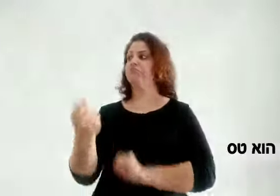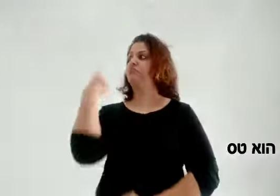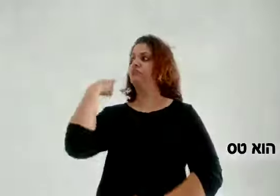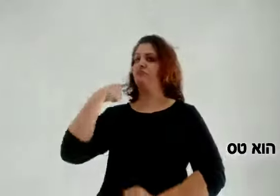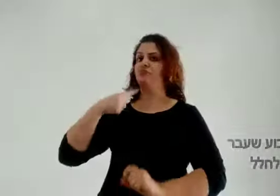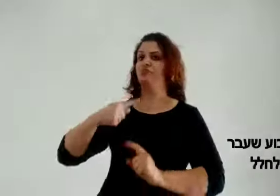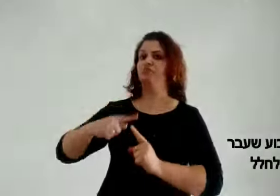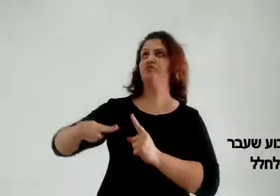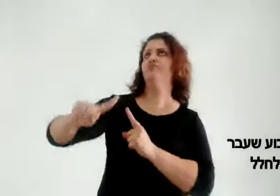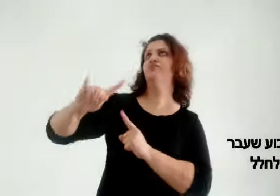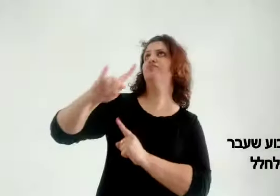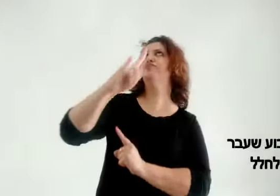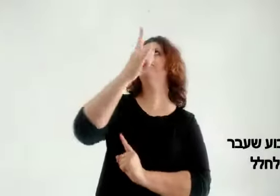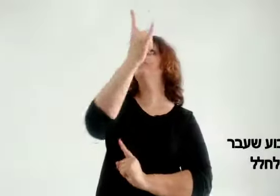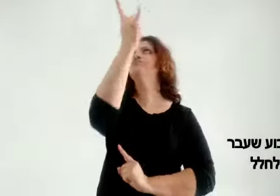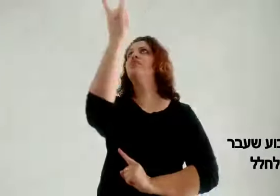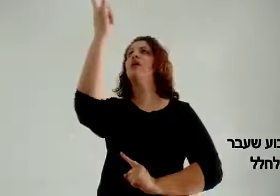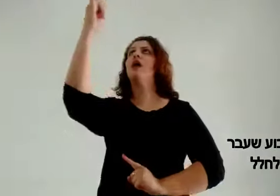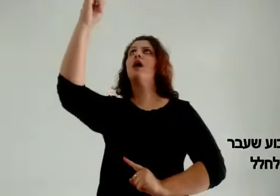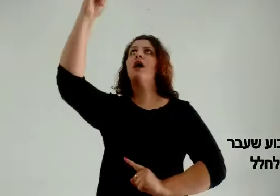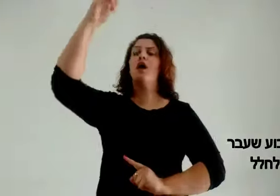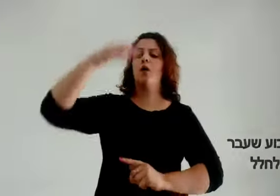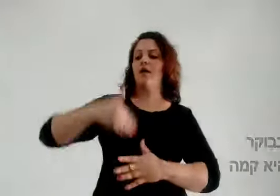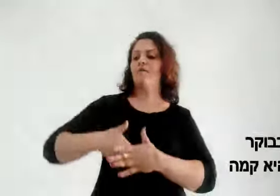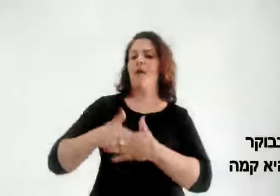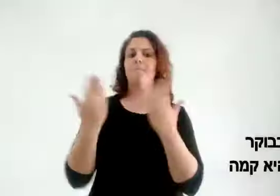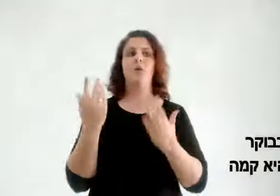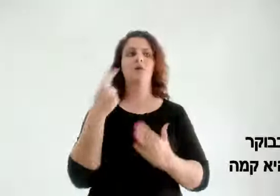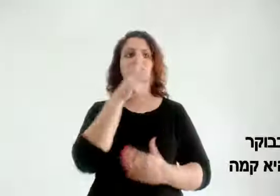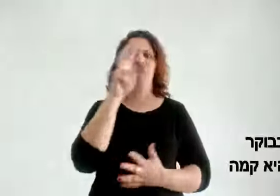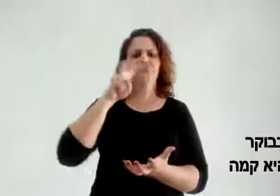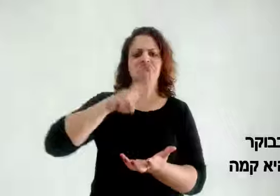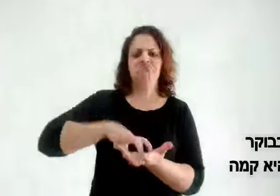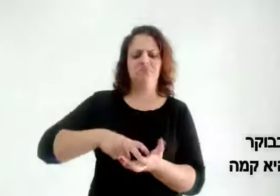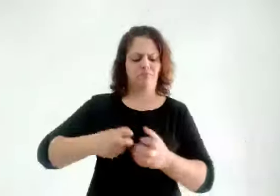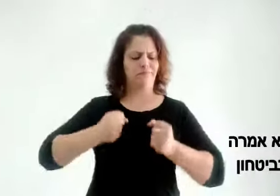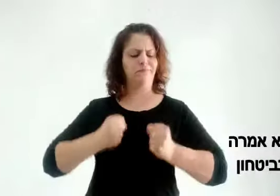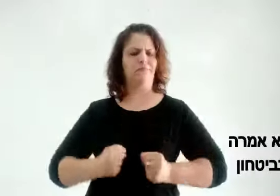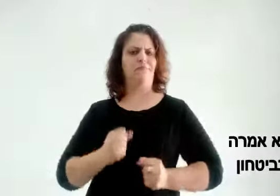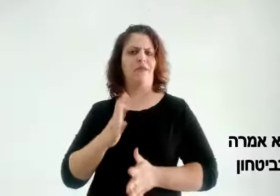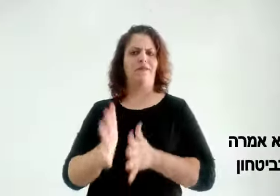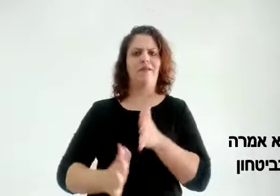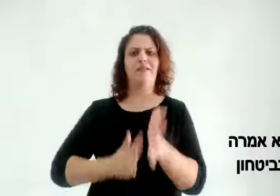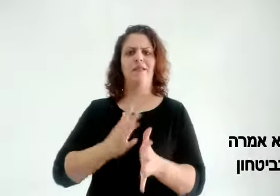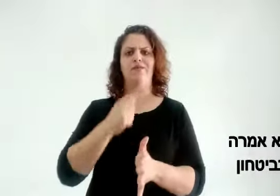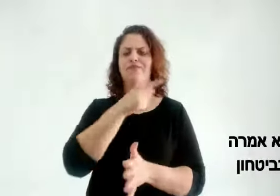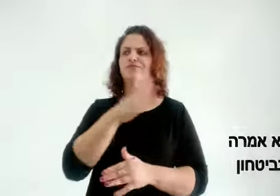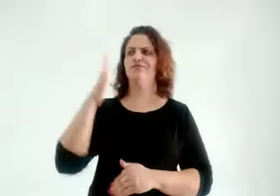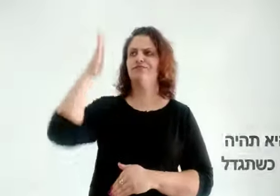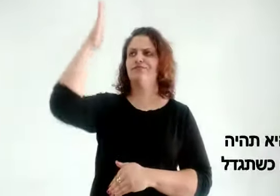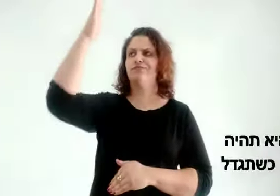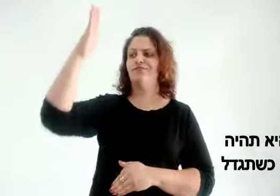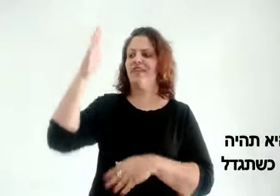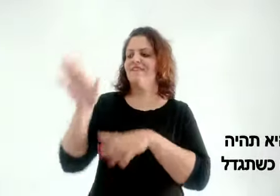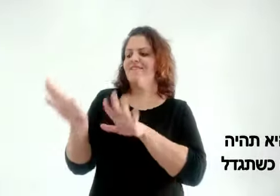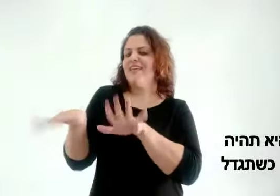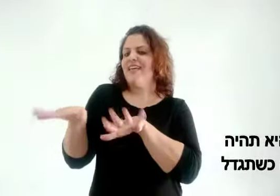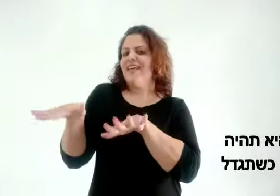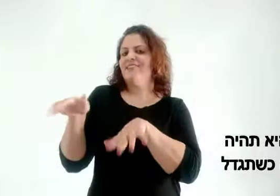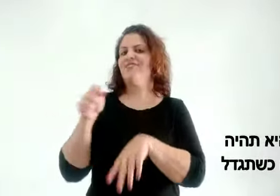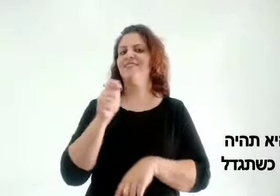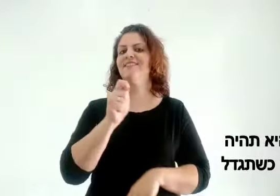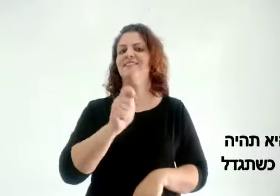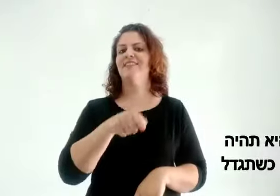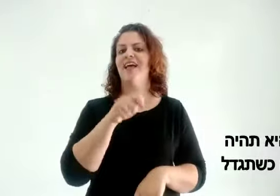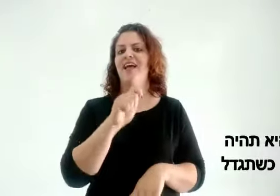כאן כי הוא טס בשבוע שעבר לחלט ובבוקר כשהיא קמה היא אמרה בביטחון שהיא תהיה